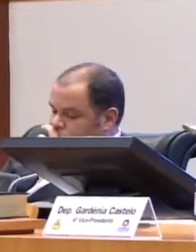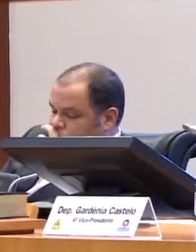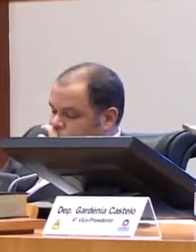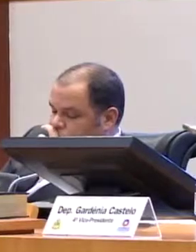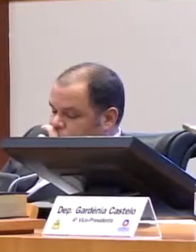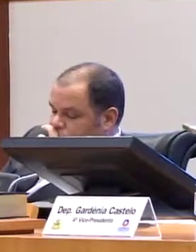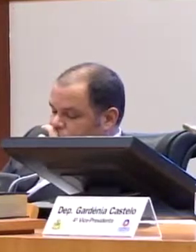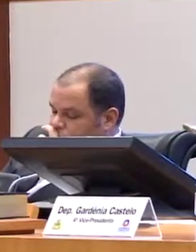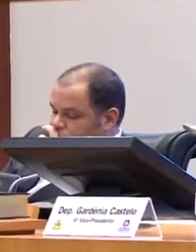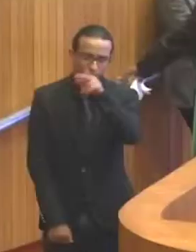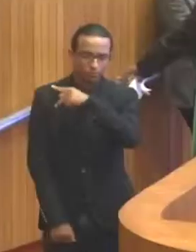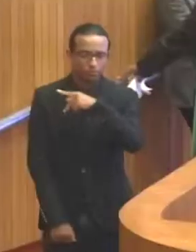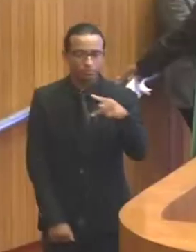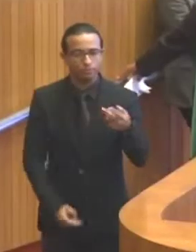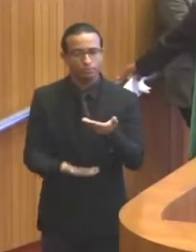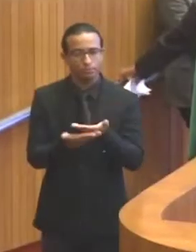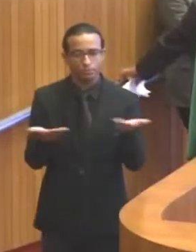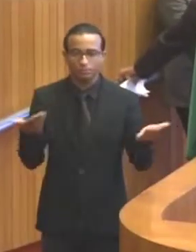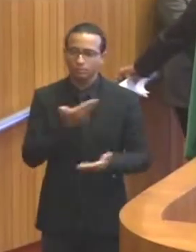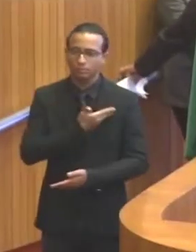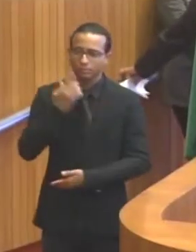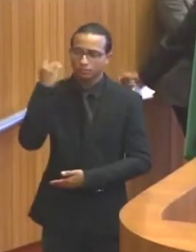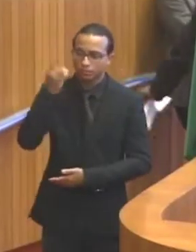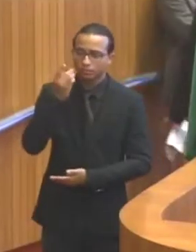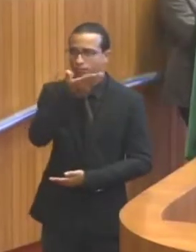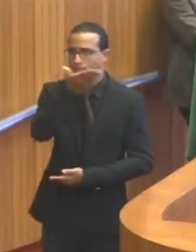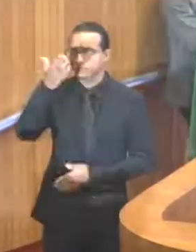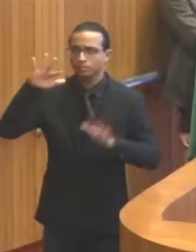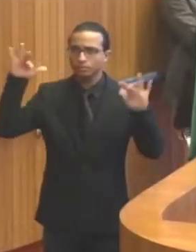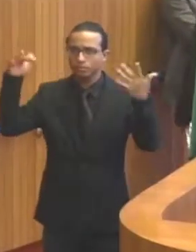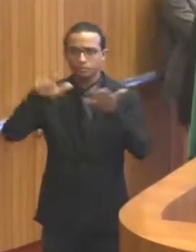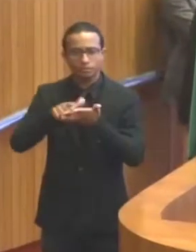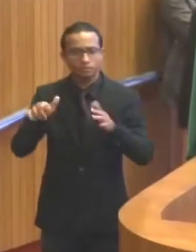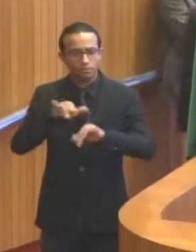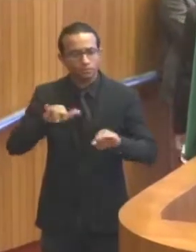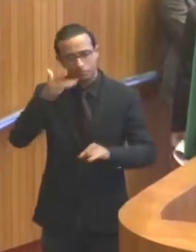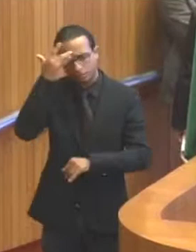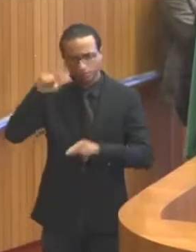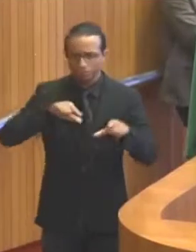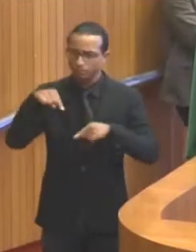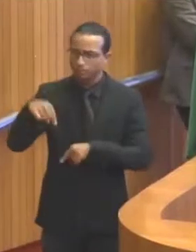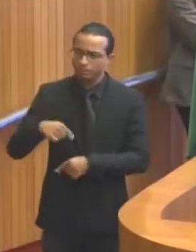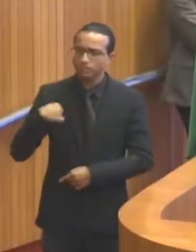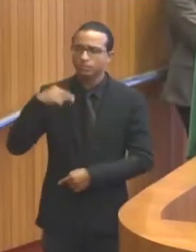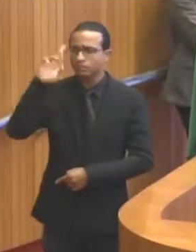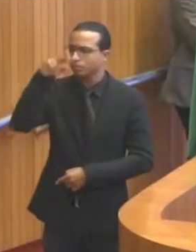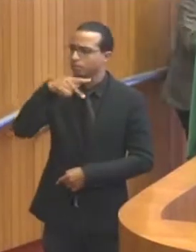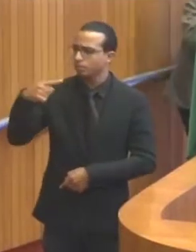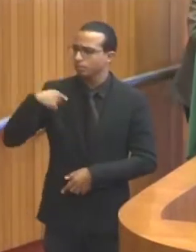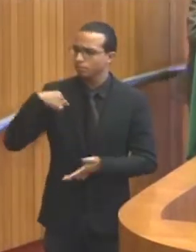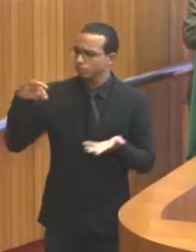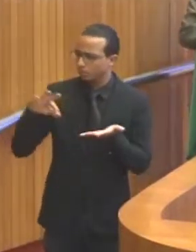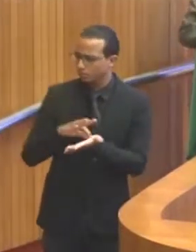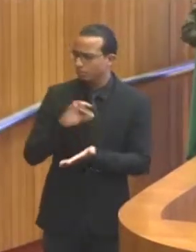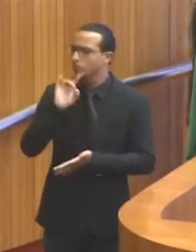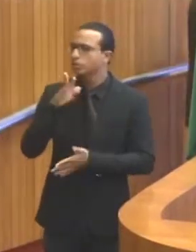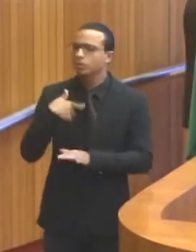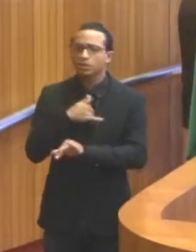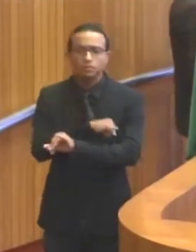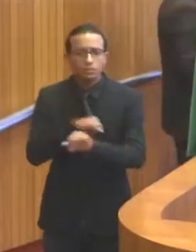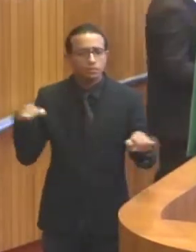Senhor presidente, colegas parlamentares, imprensa, galeria, servidores. Senhor presidente, me escrevi apenas para relatar